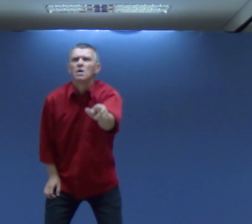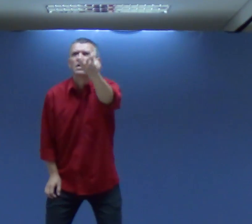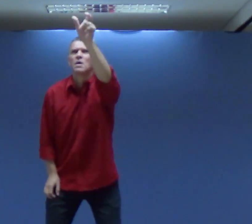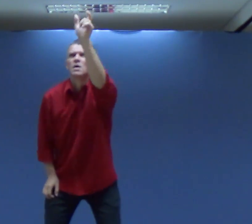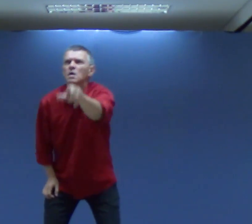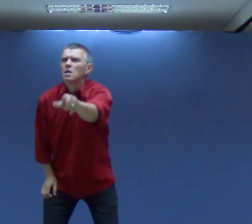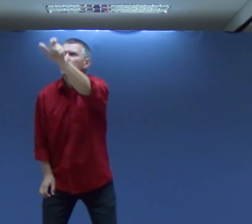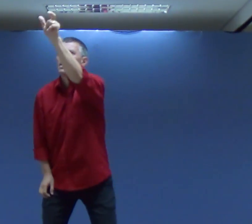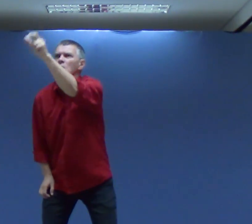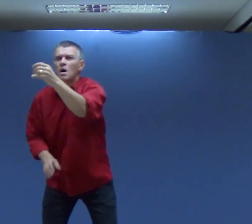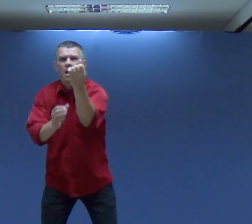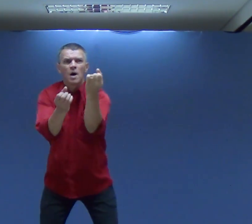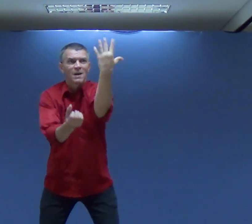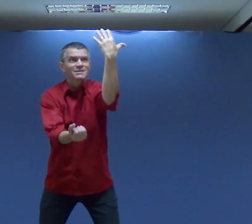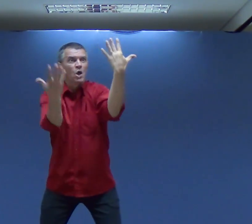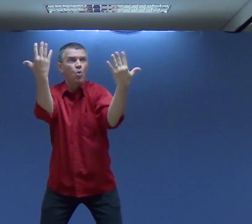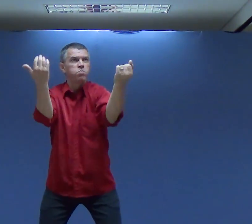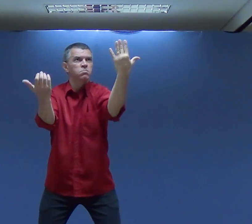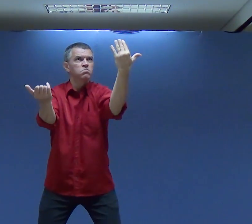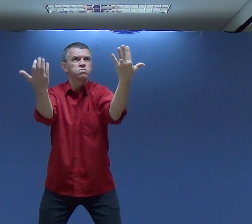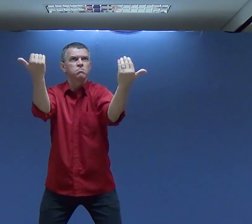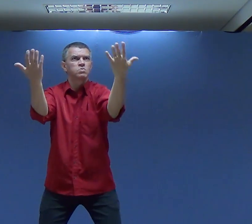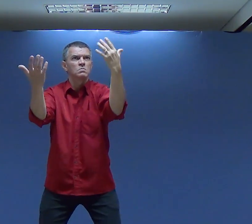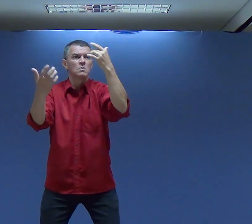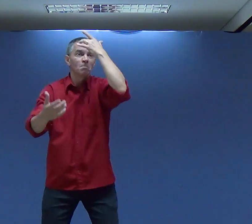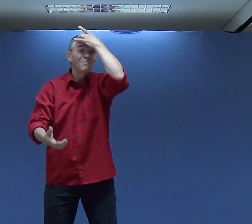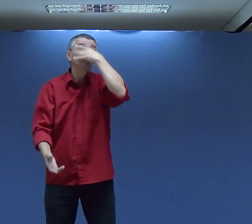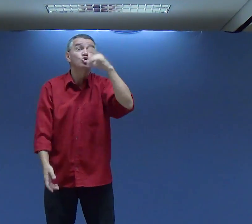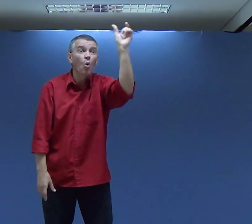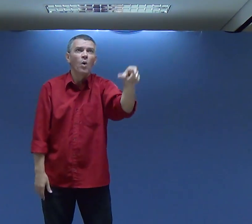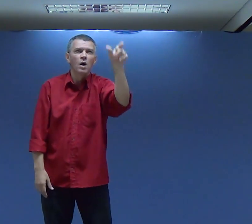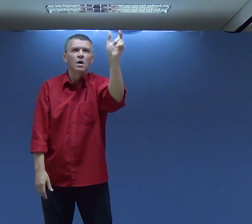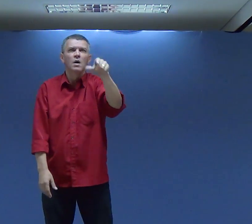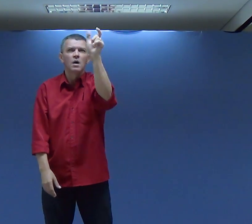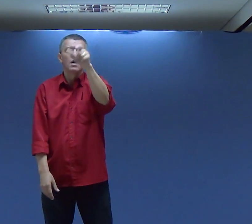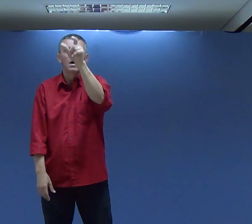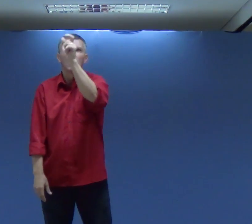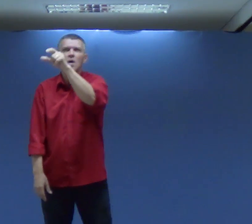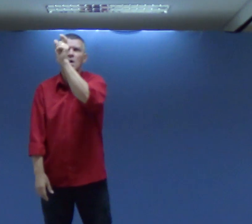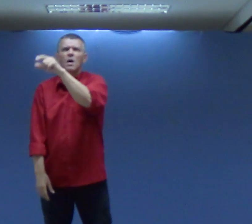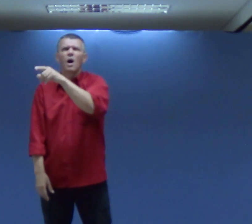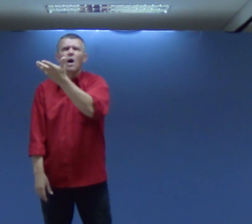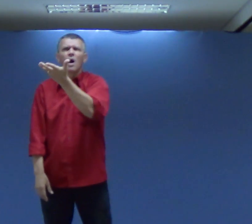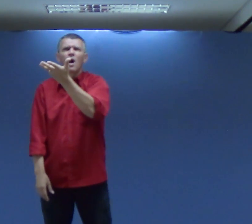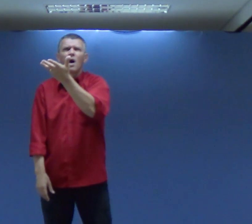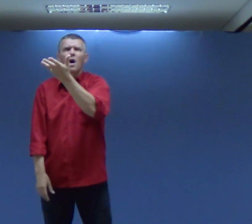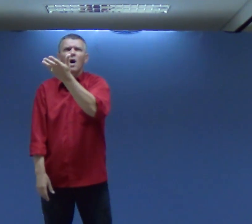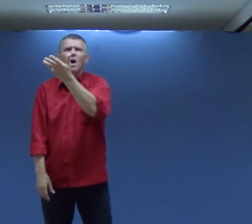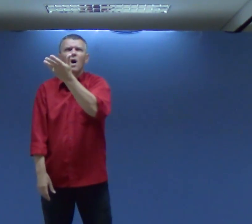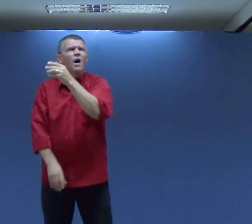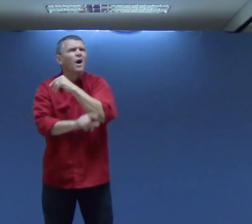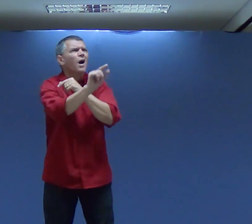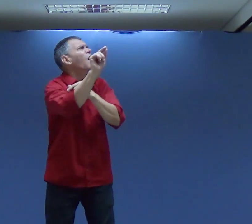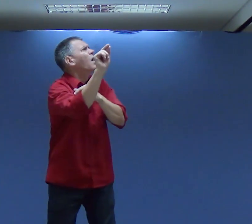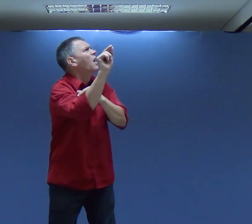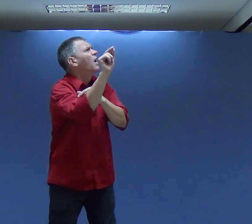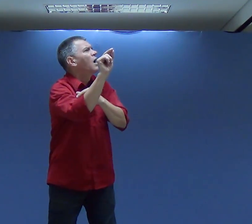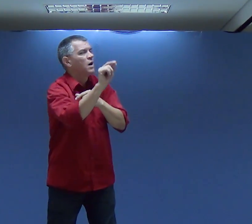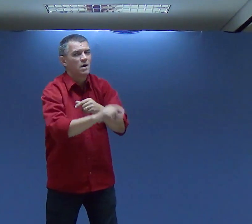uma pessoa ali Outra pessoa Algumas pessoas Que começaram a surgir Naquela fumaça E eu